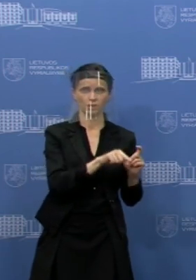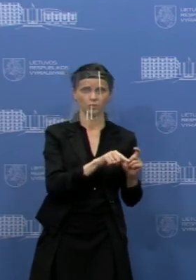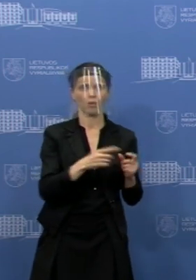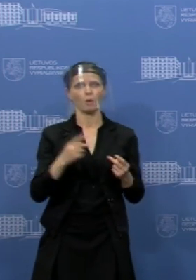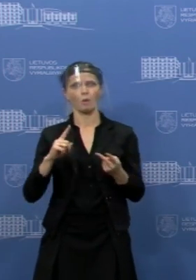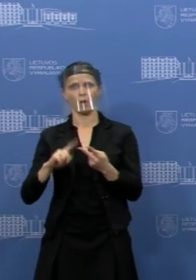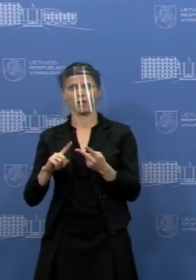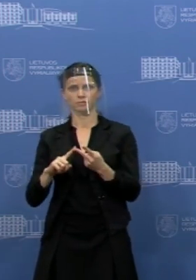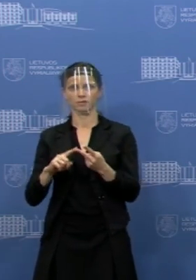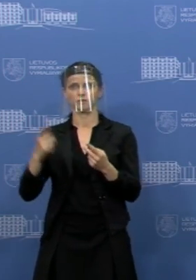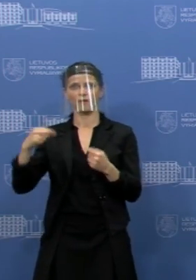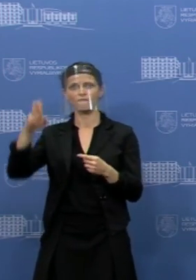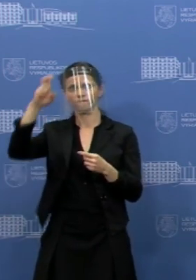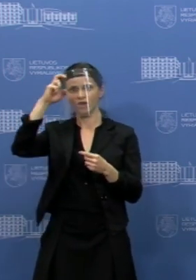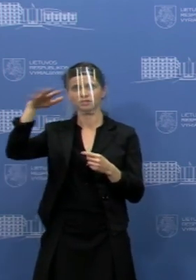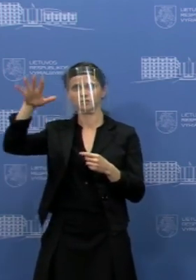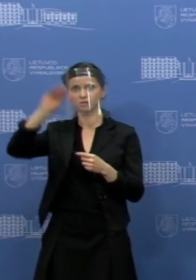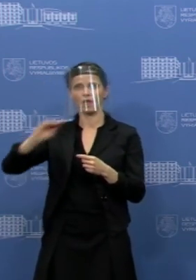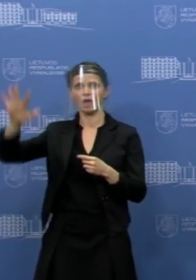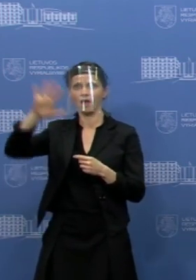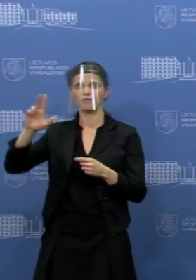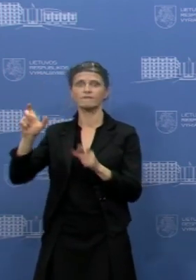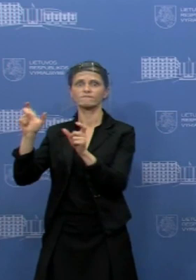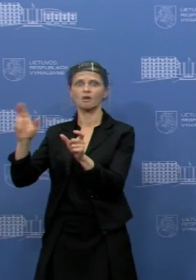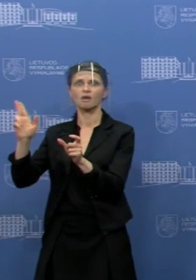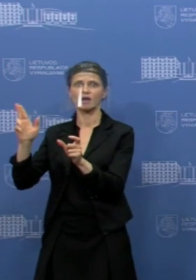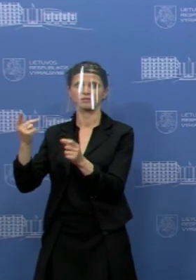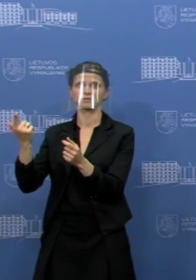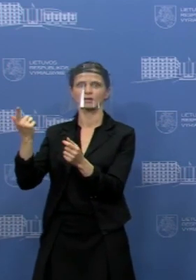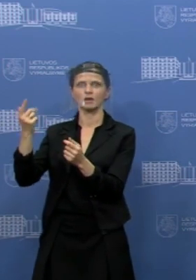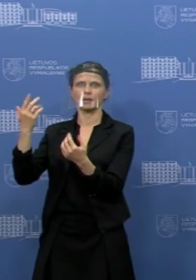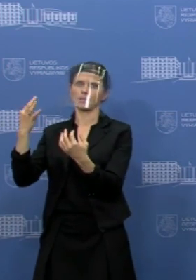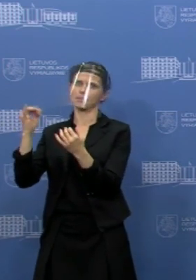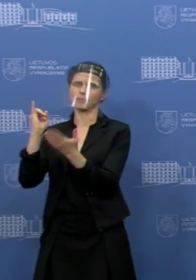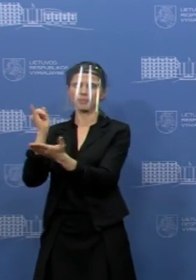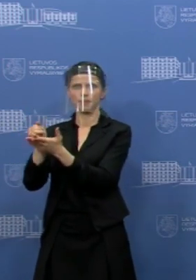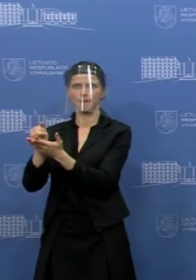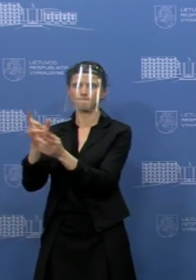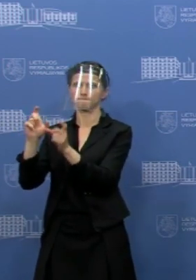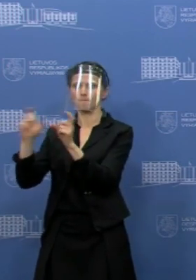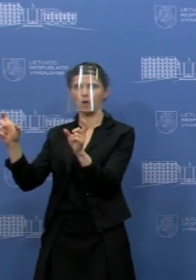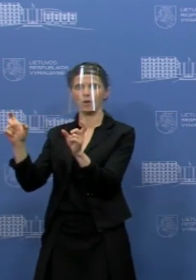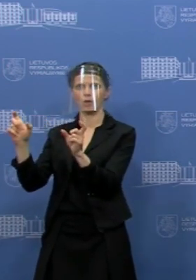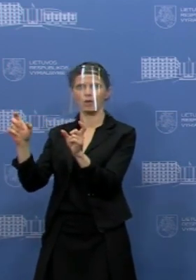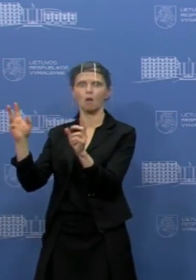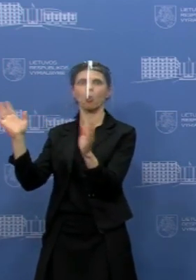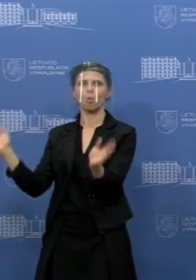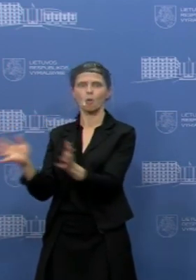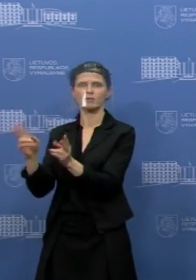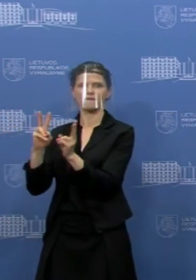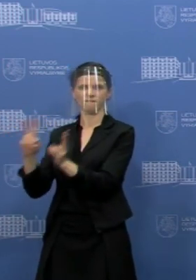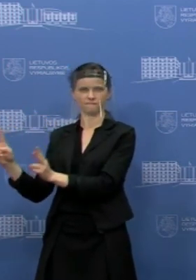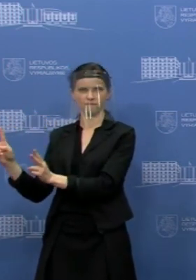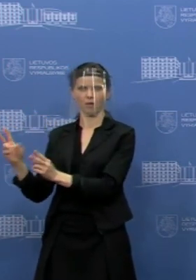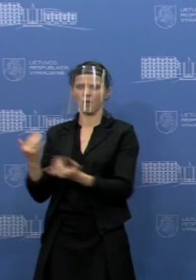valstybės, kurios įveda karantiną, jos dalis valstybių palieka vis dėl to visose mokyklose tą ūgdymą. Tai godėl